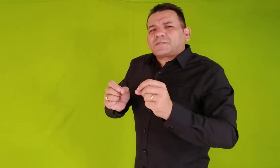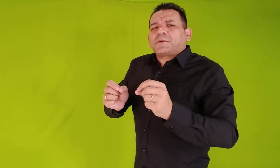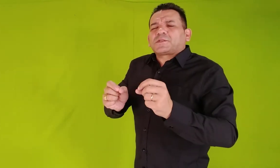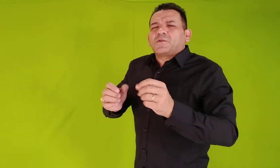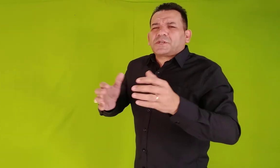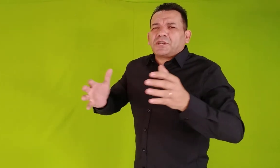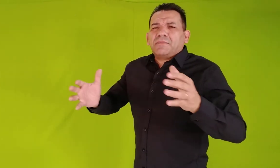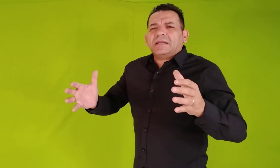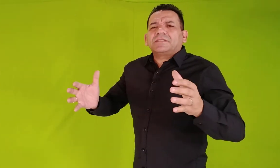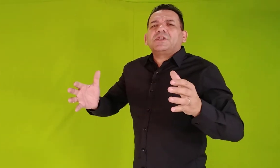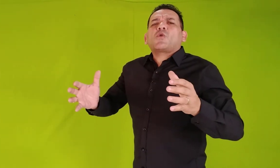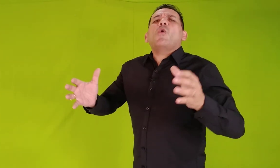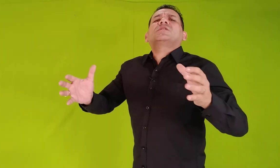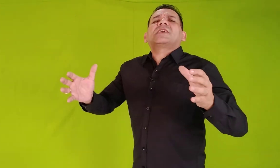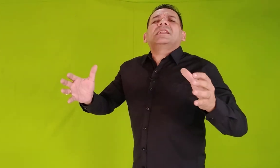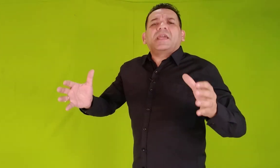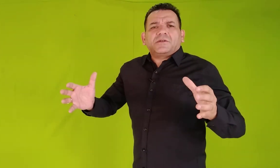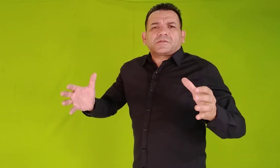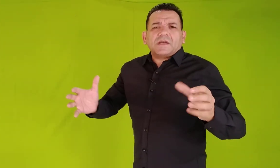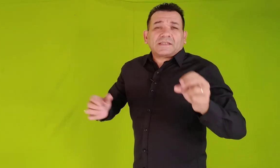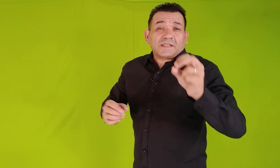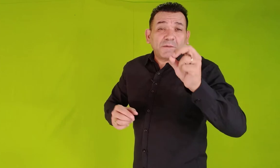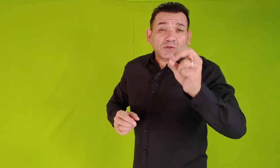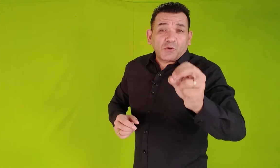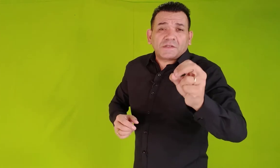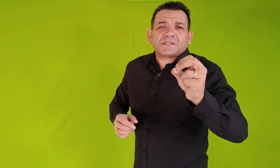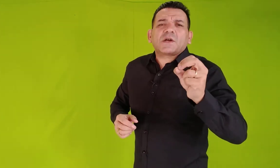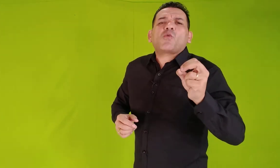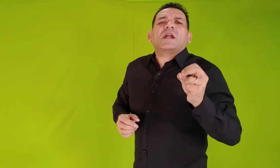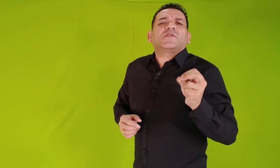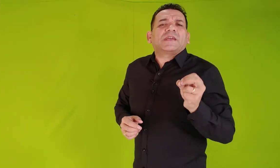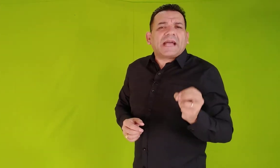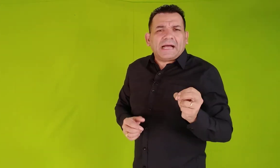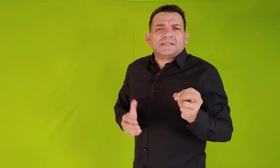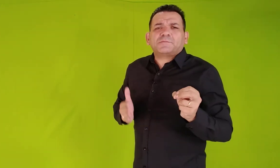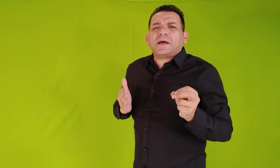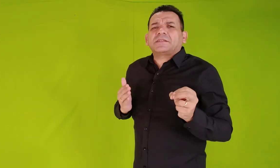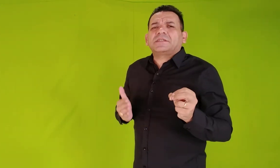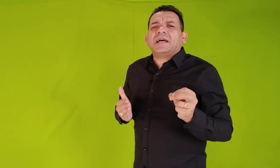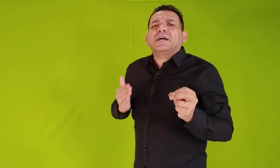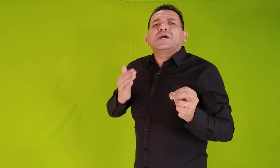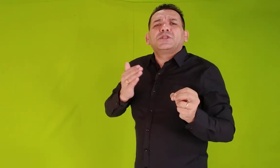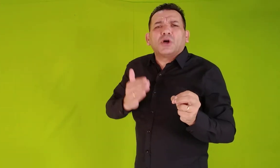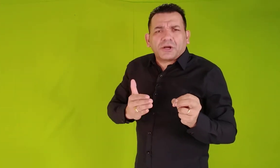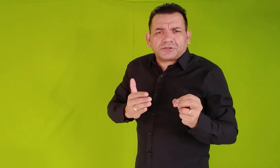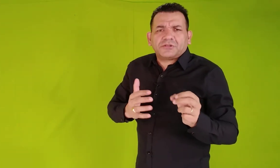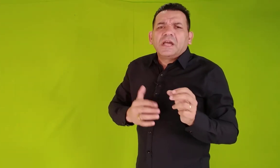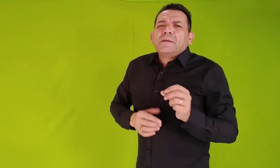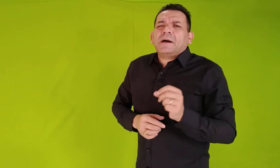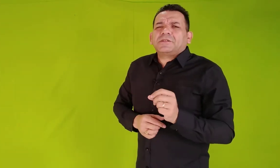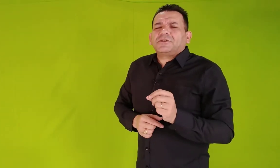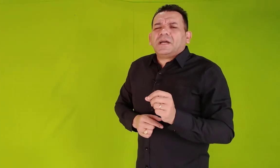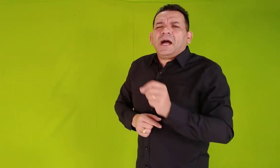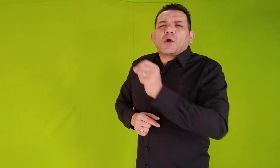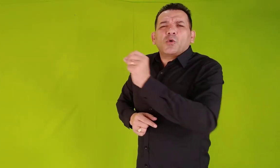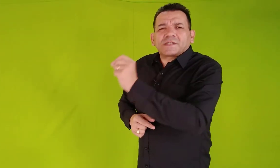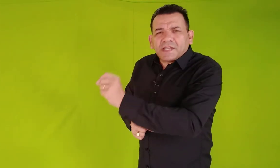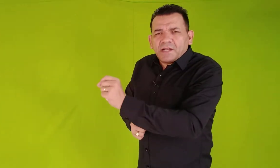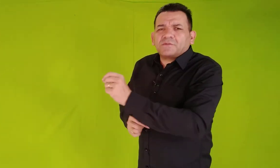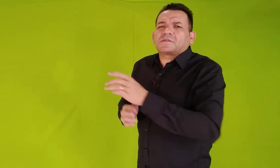pessoas chamadas de conselheiros. Essas pessoas estão qualificadas para te dar notas, para te dar conselhos,